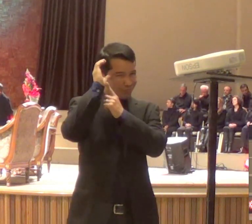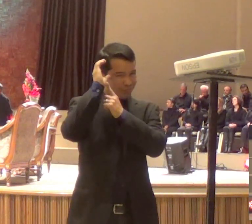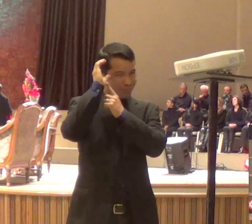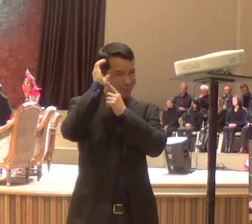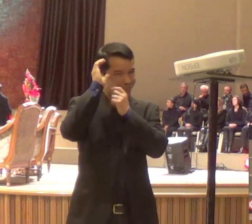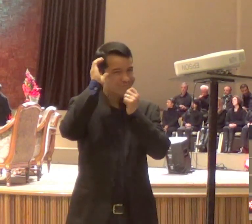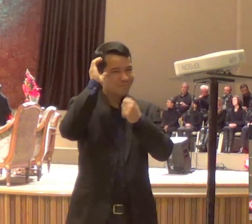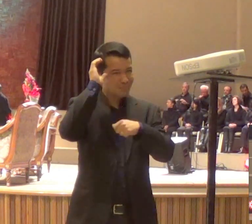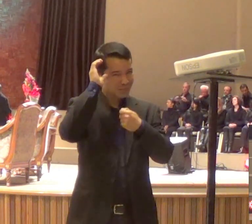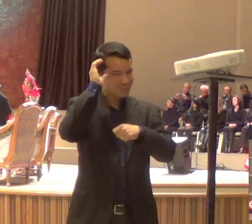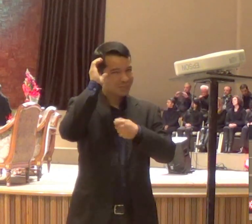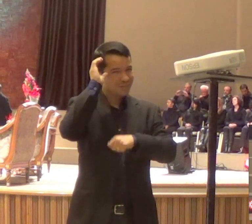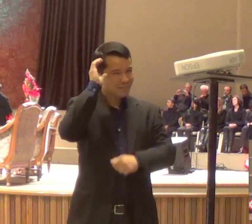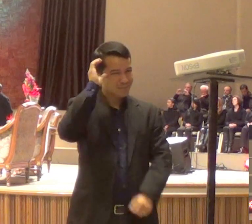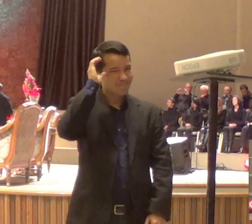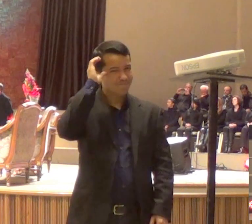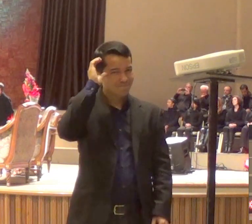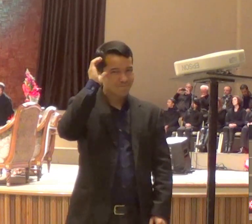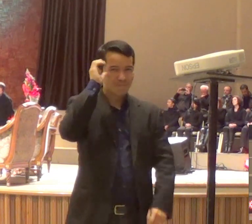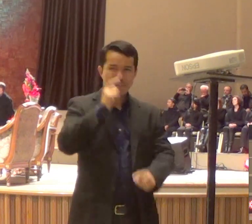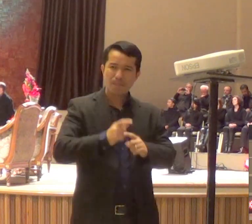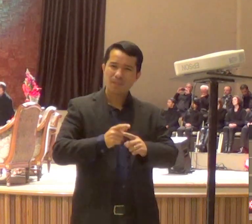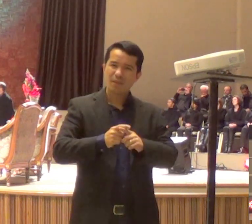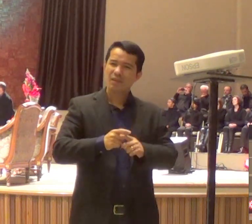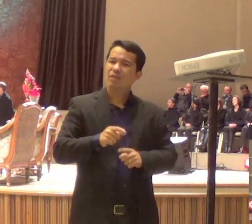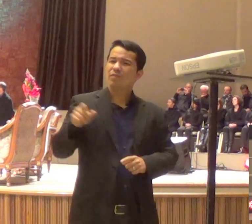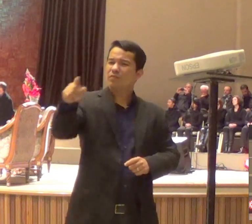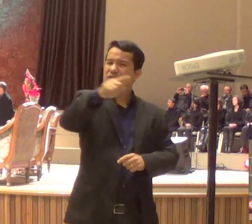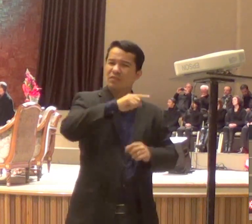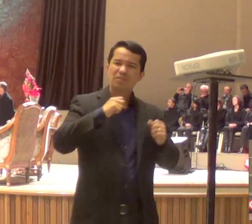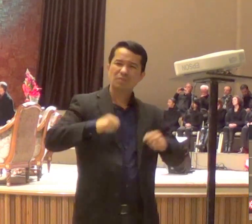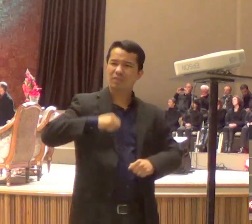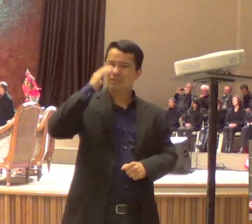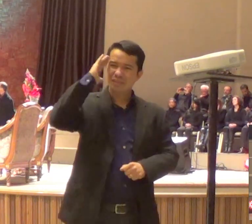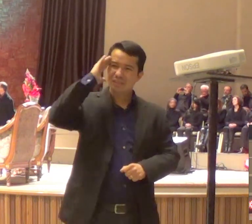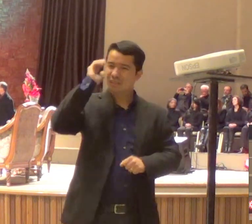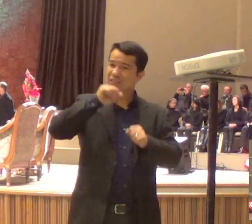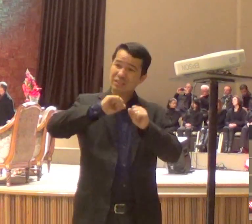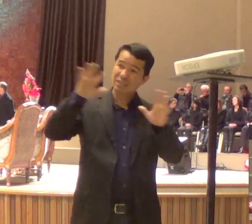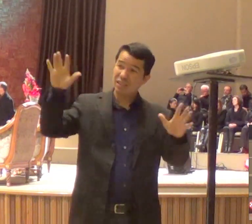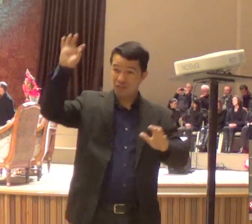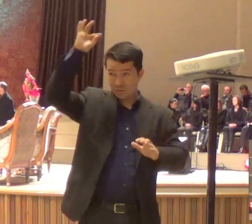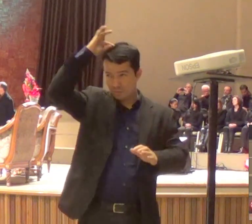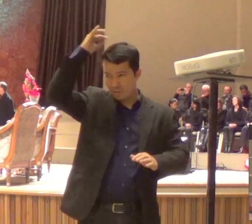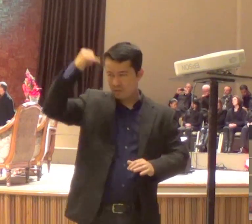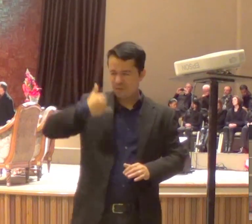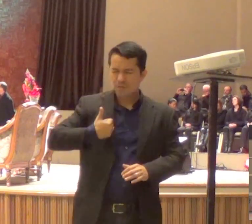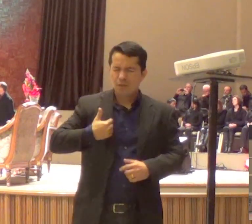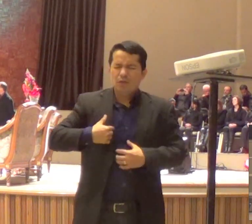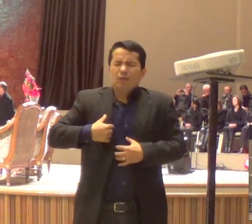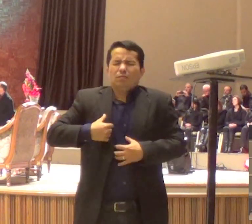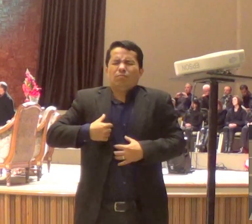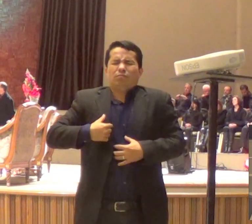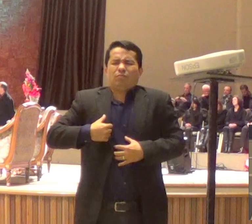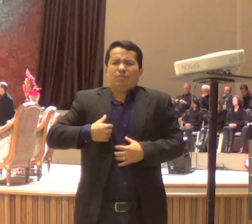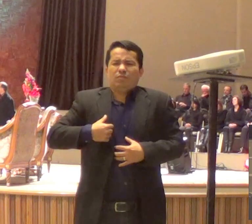se a gente, ouvir as mensagens, do Espírito, no nosso coração, o que Deus, está falando com você,